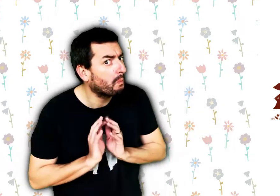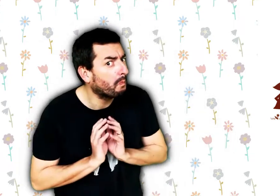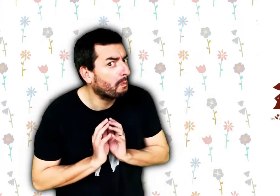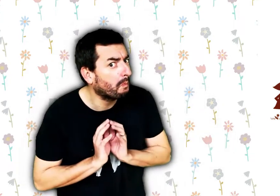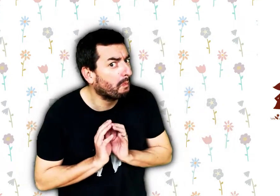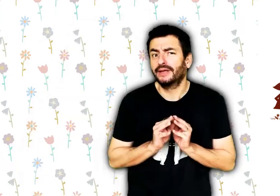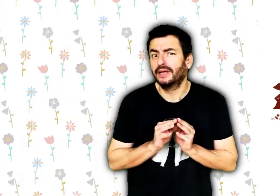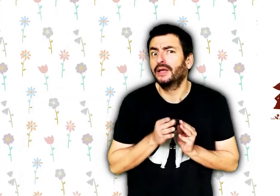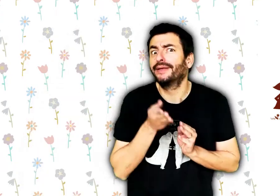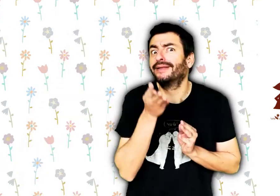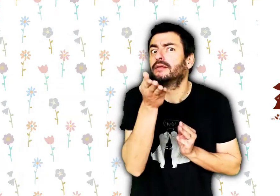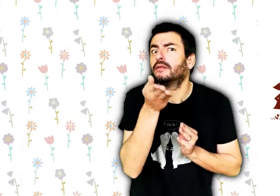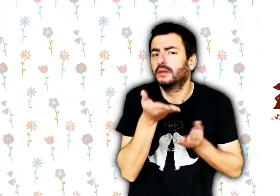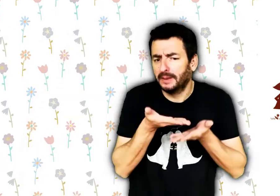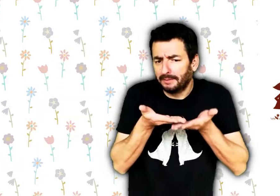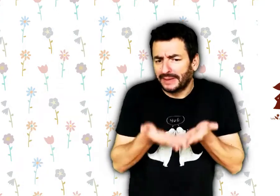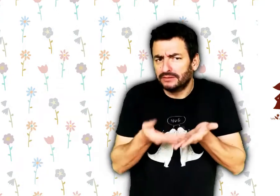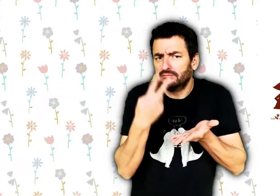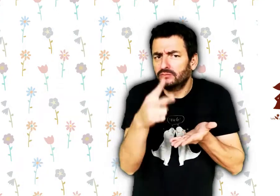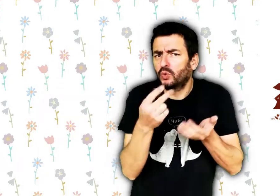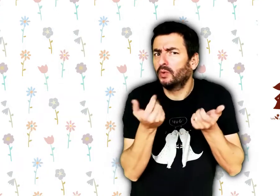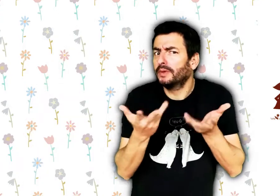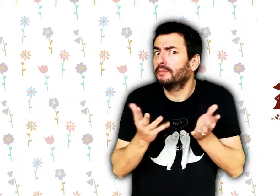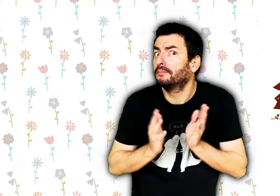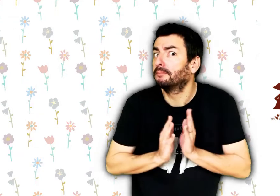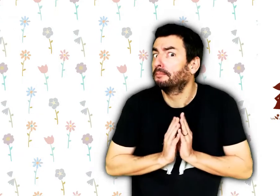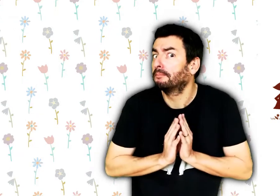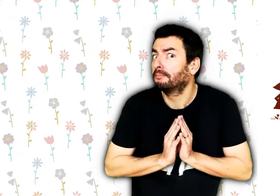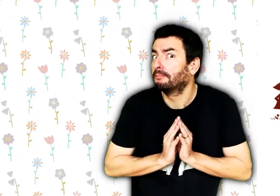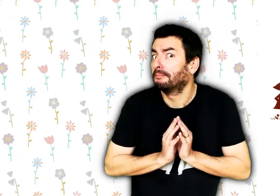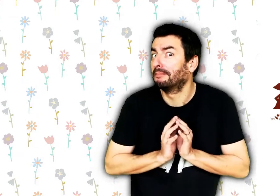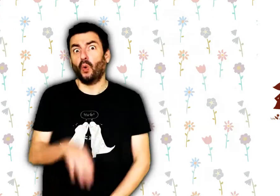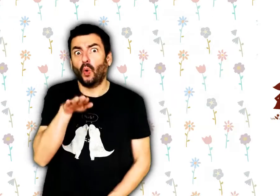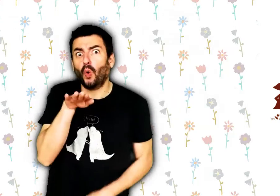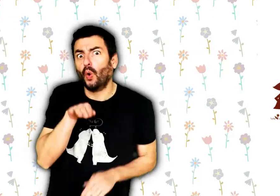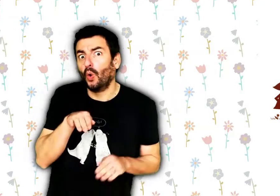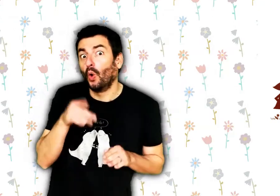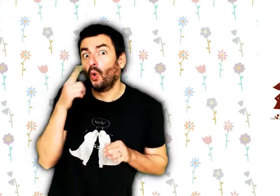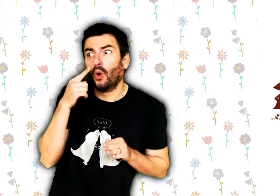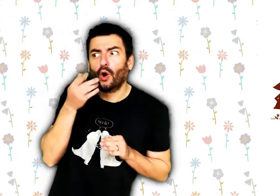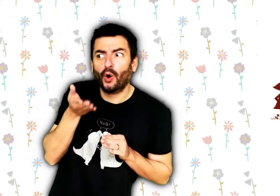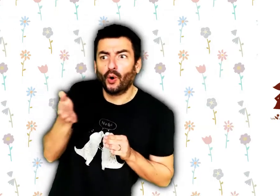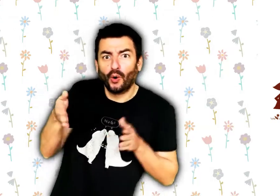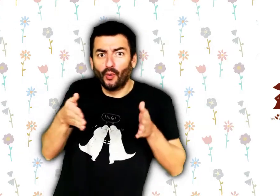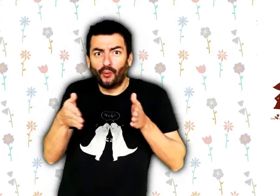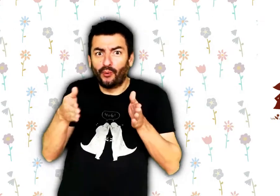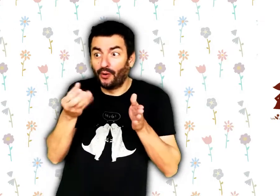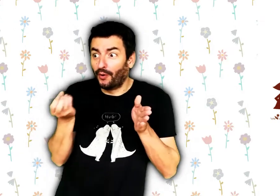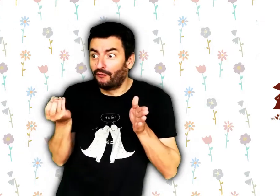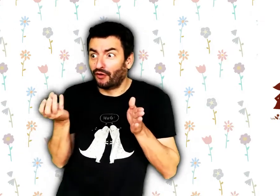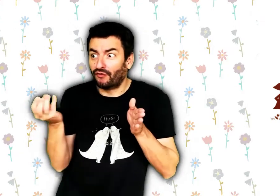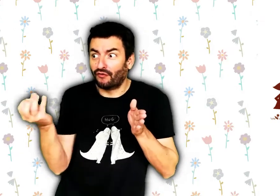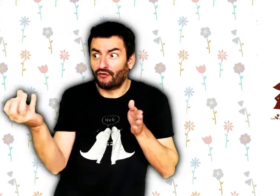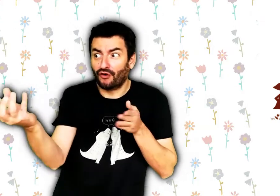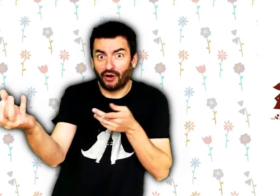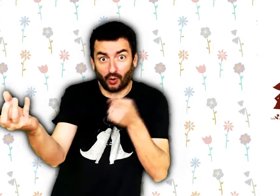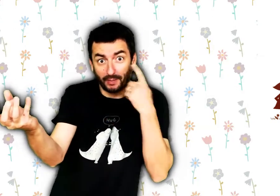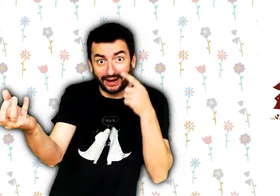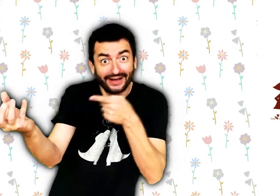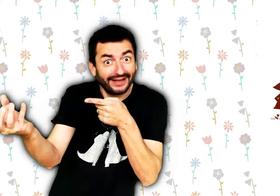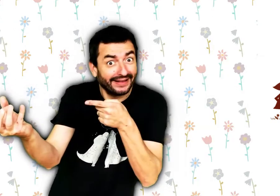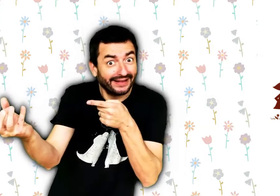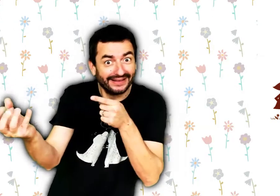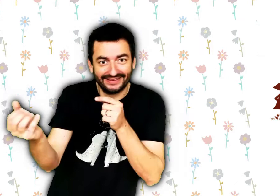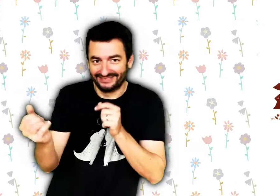maigrelette ? Et toi, combien pèses-tu ? Tu as remarqué les jolies